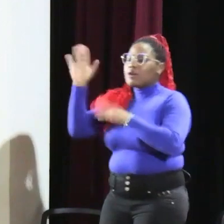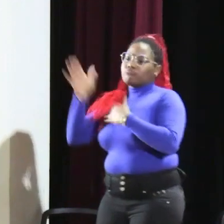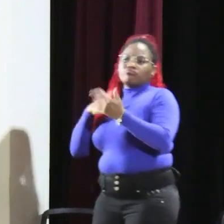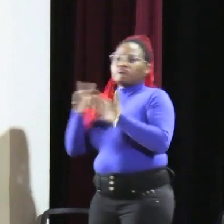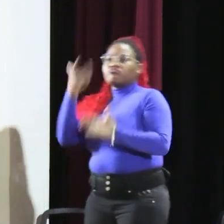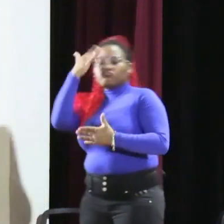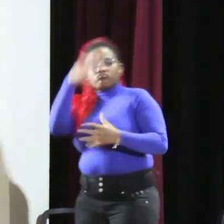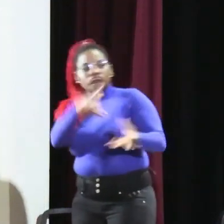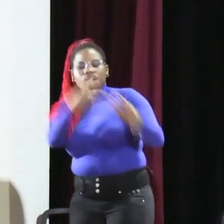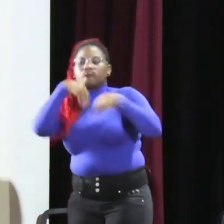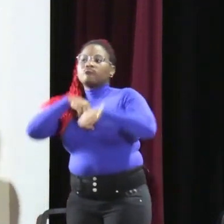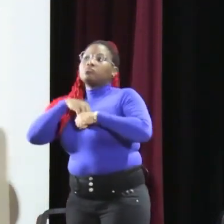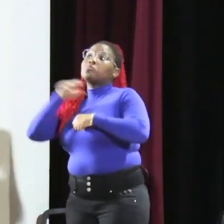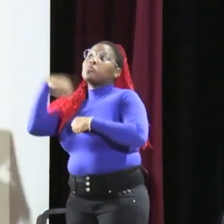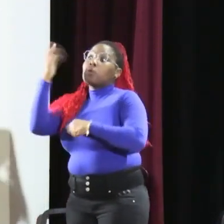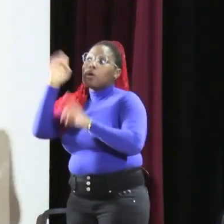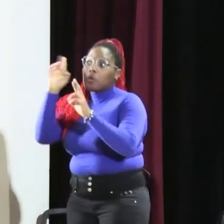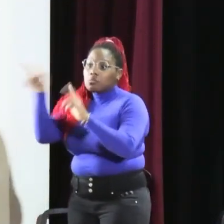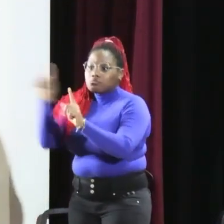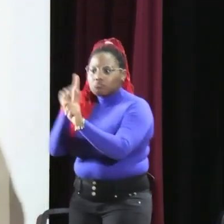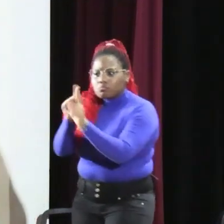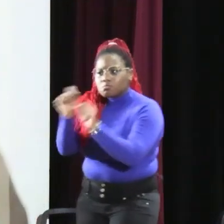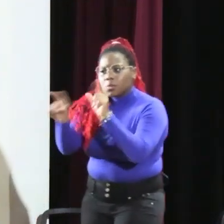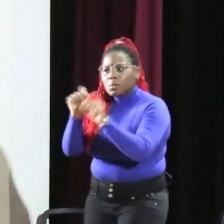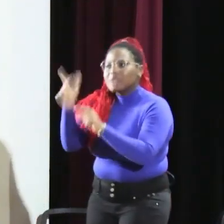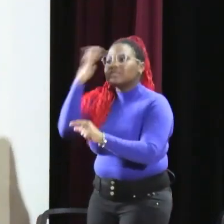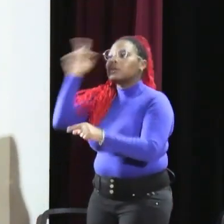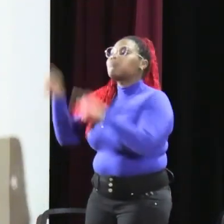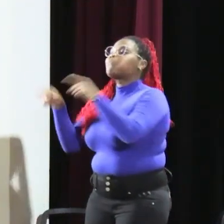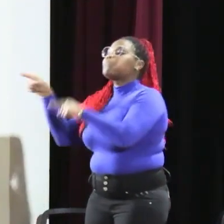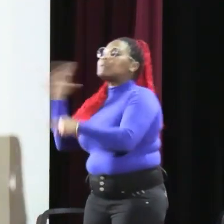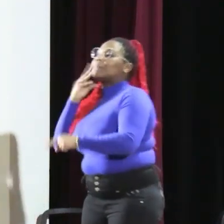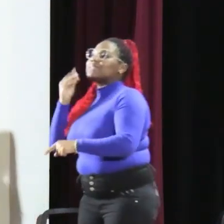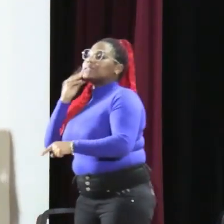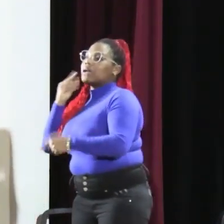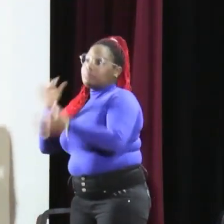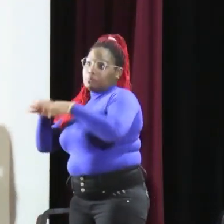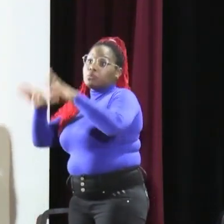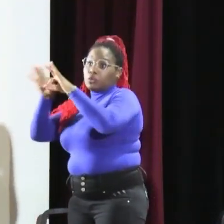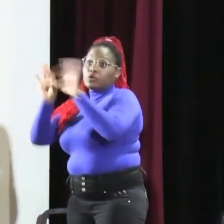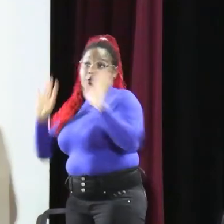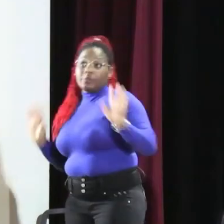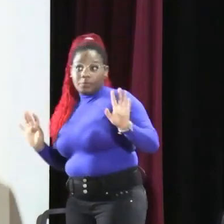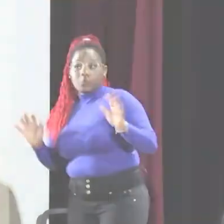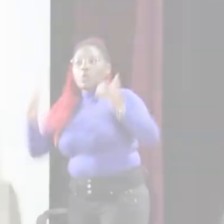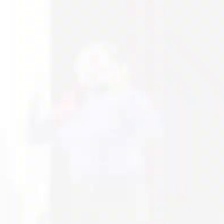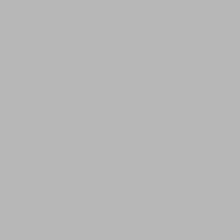Entonces sí, es de reflexión. Sabemos que hacen falta. Sabemos que tienen más inquietudes. pues bueno, cualquier cosa.